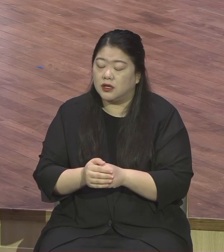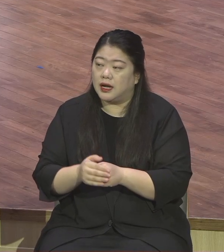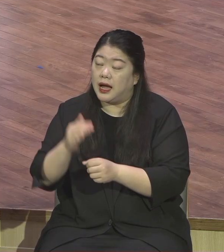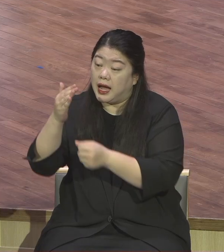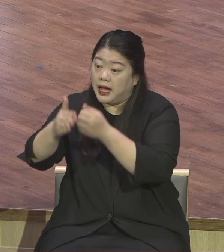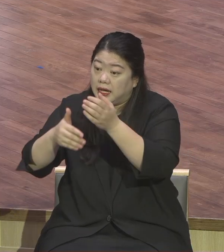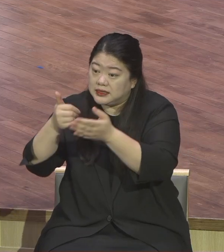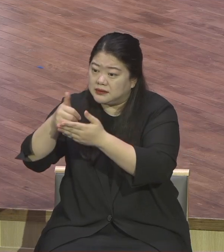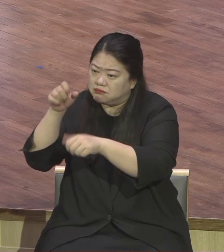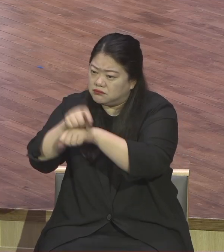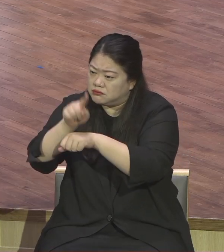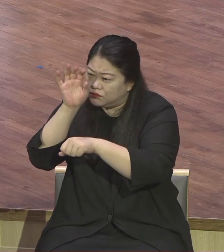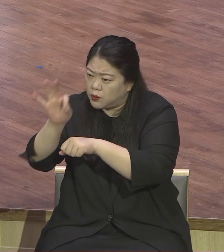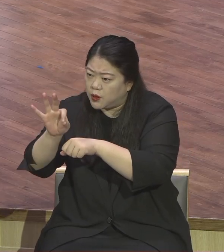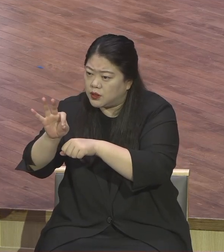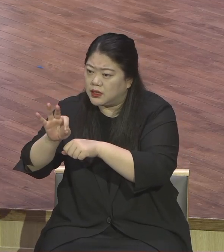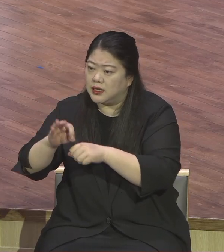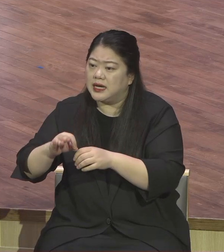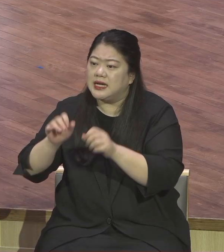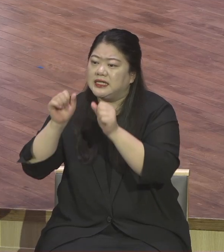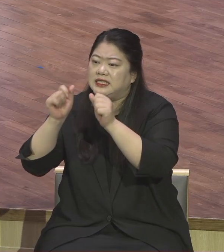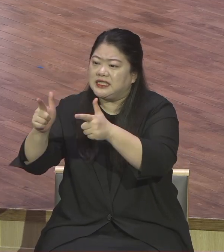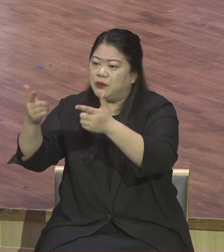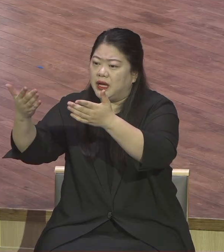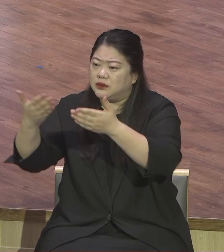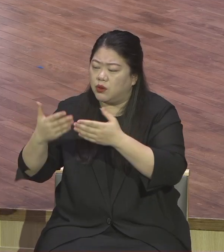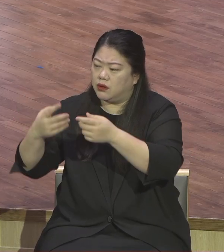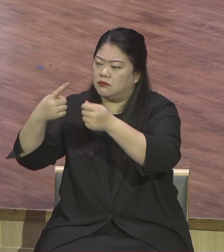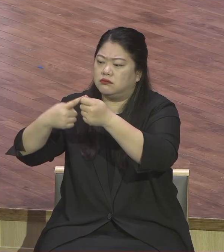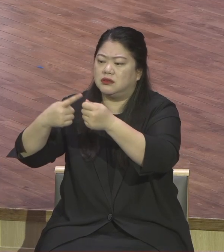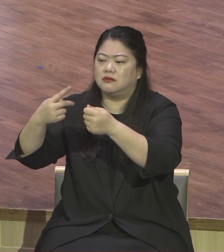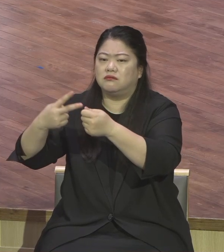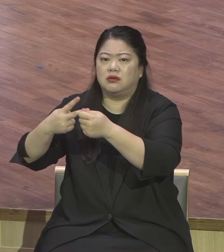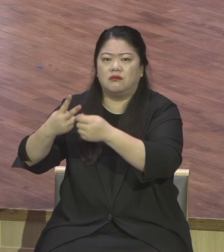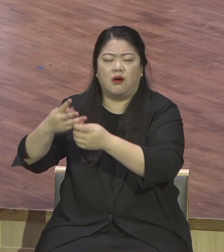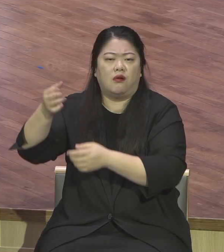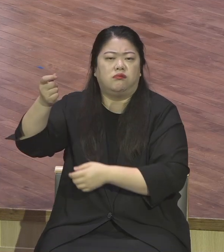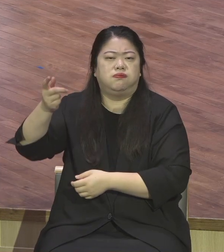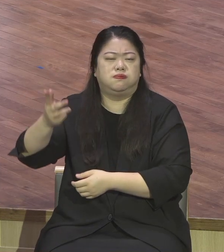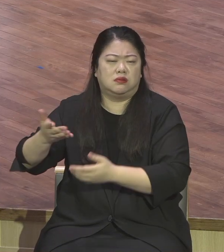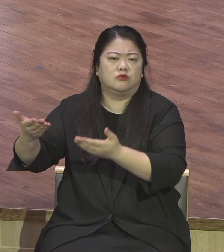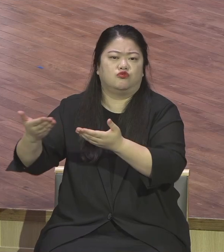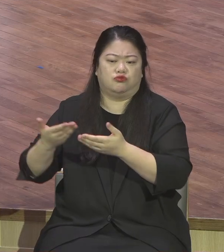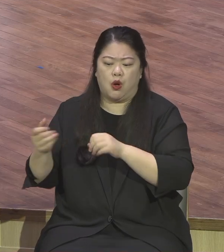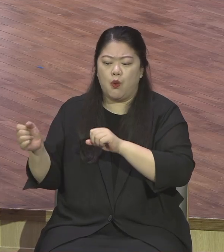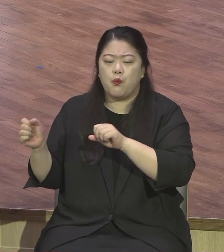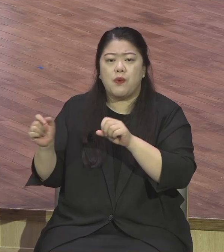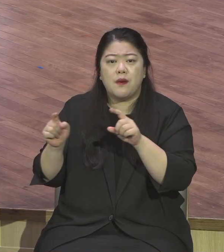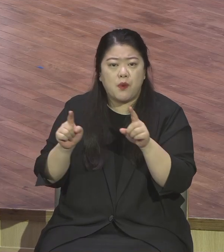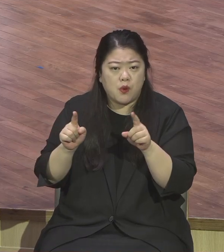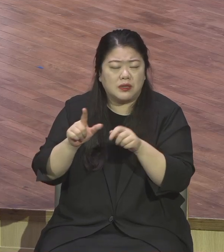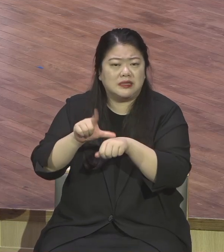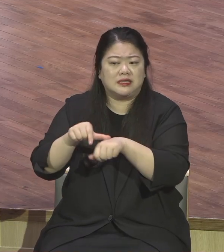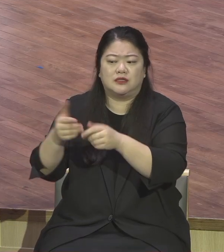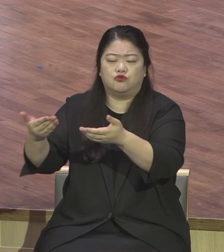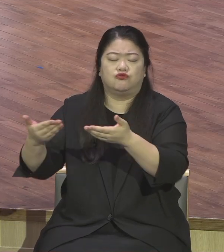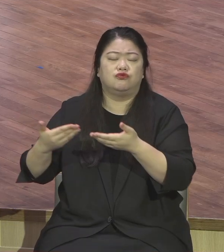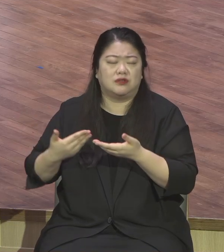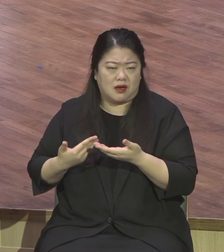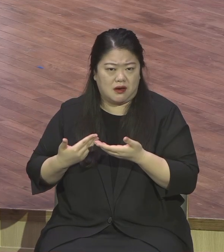성경의 내용을 보면요 하나님께서 정말 많은 회복의 기회를 부여해 주시고 계세요 무엇보다도